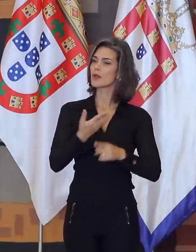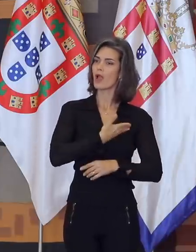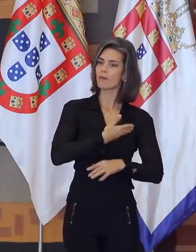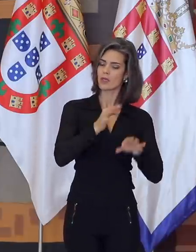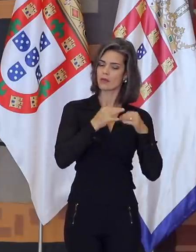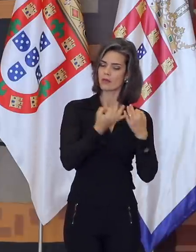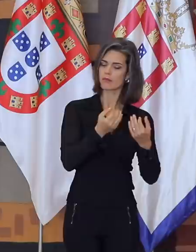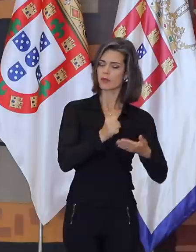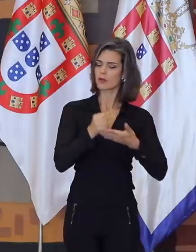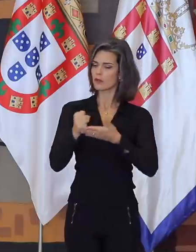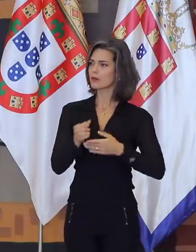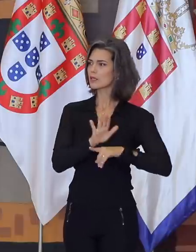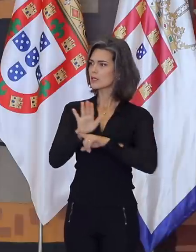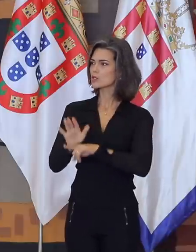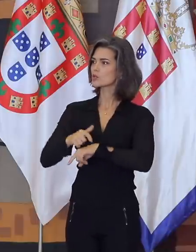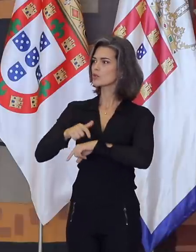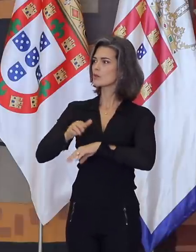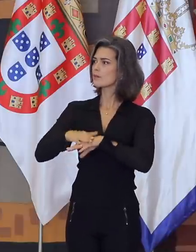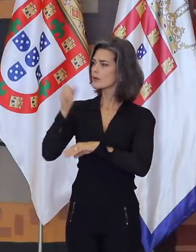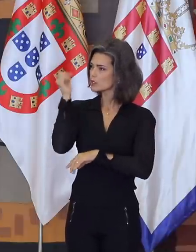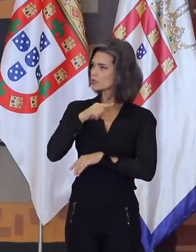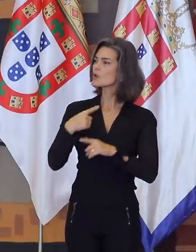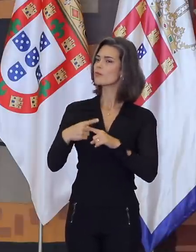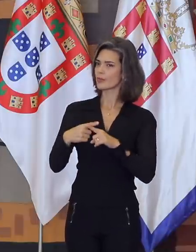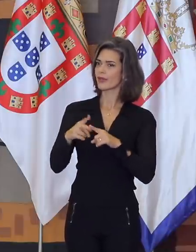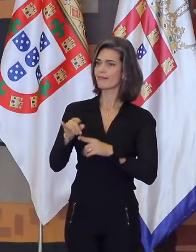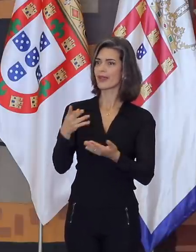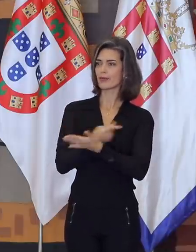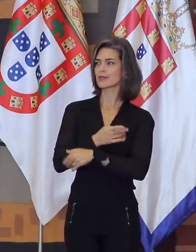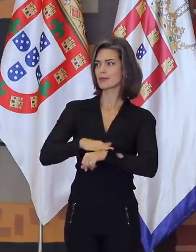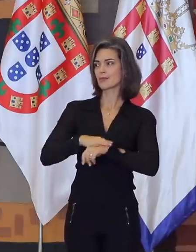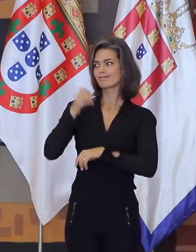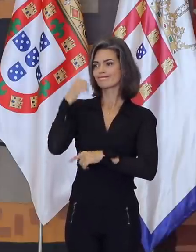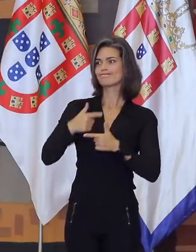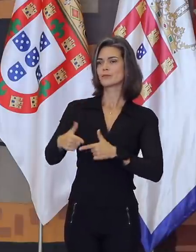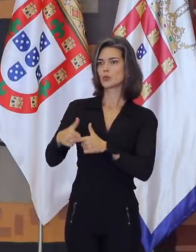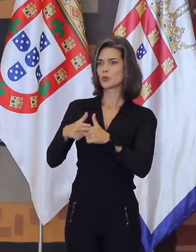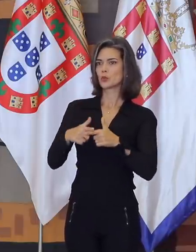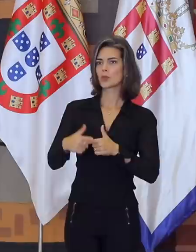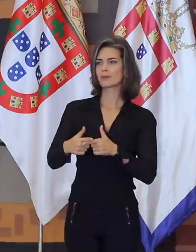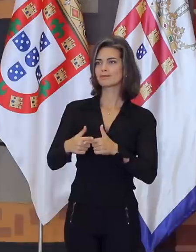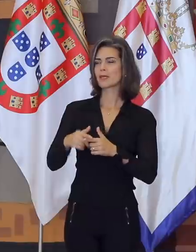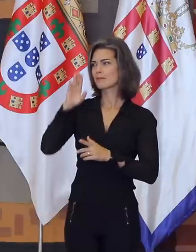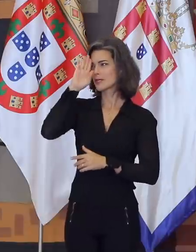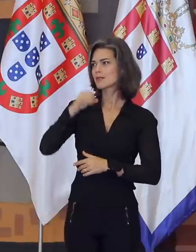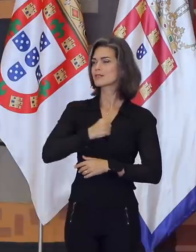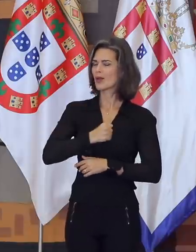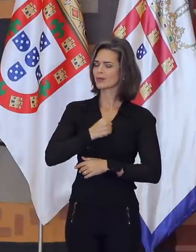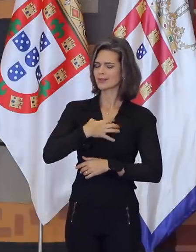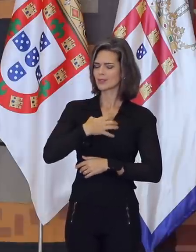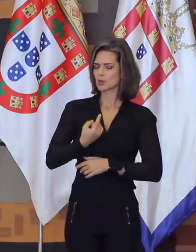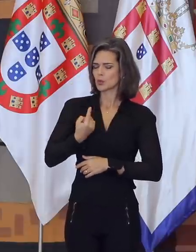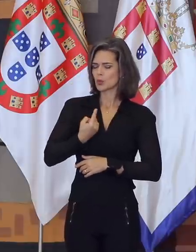lhe darão o seu norte nos tempos mais difíceis, porque, sim, os haverá, sobretudo quando bater a saudade e a solidão,